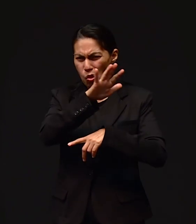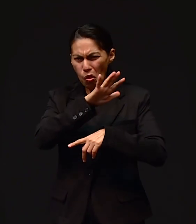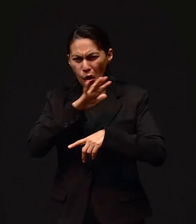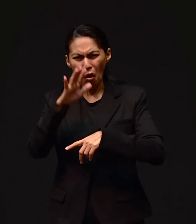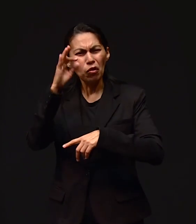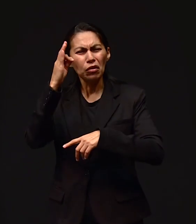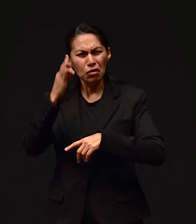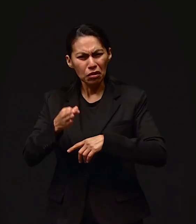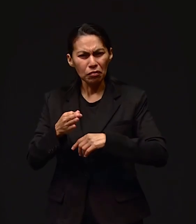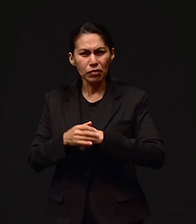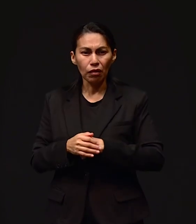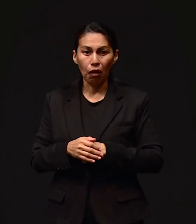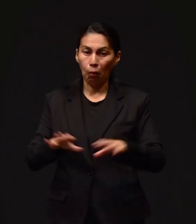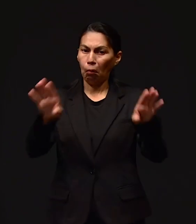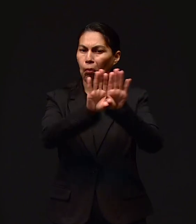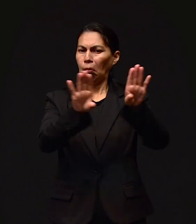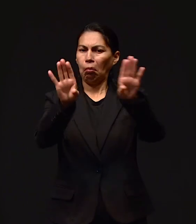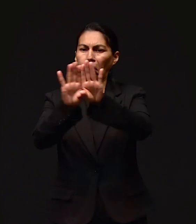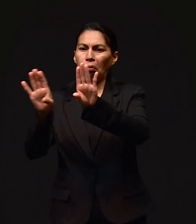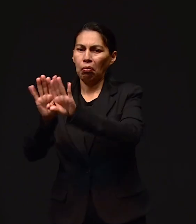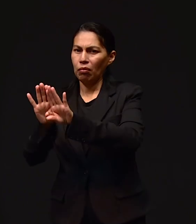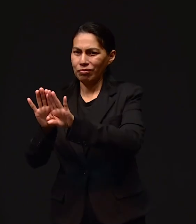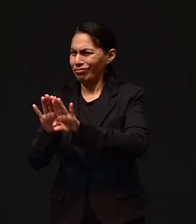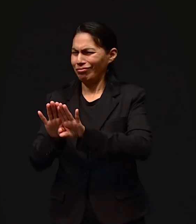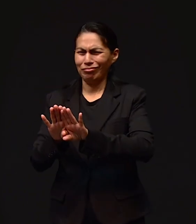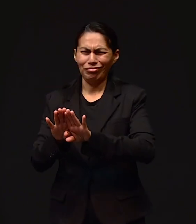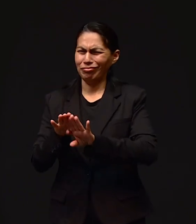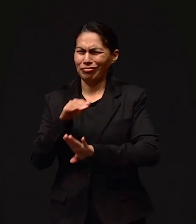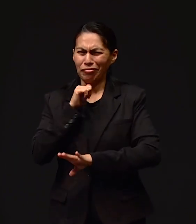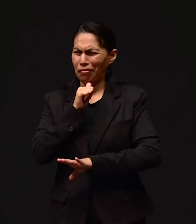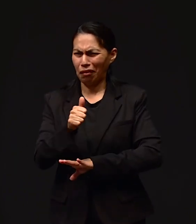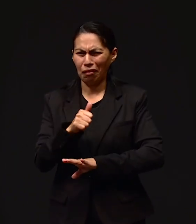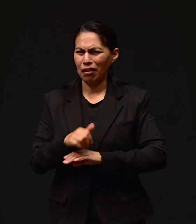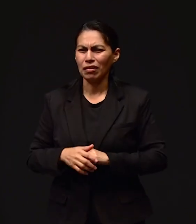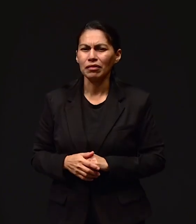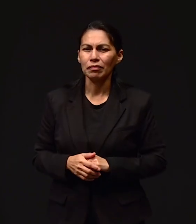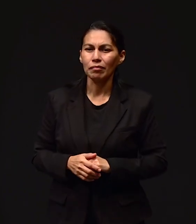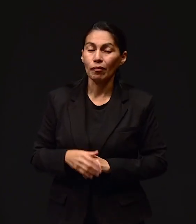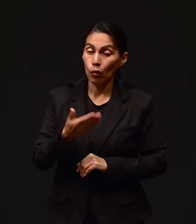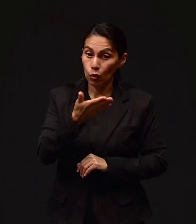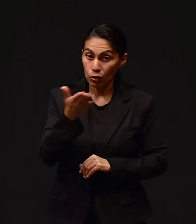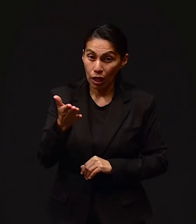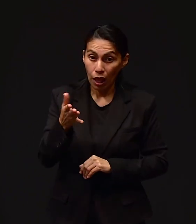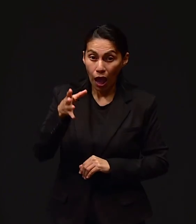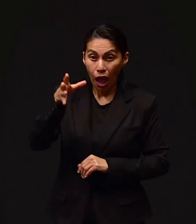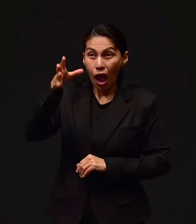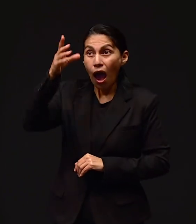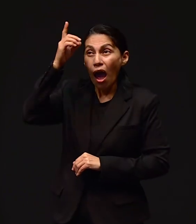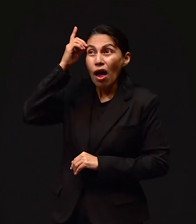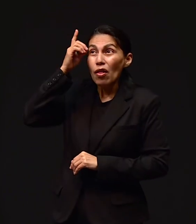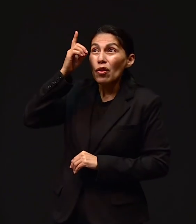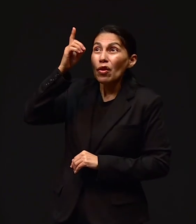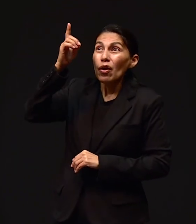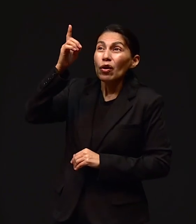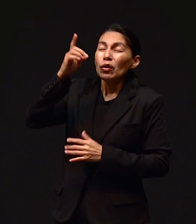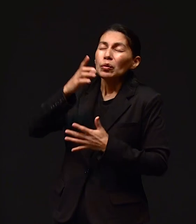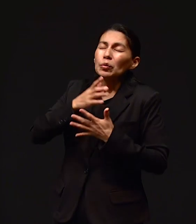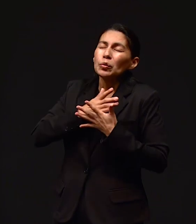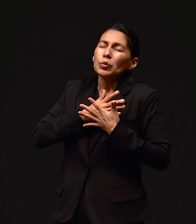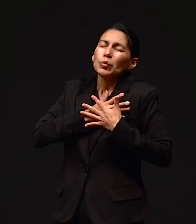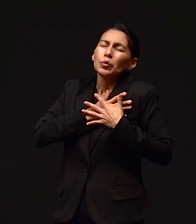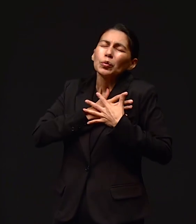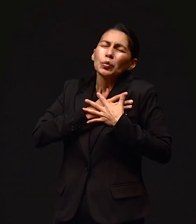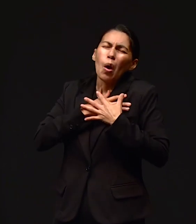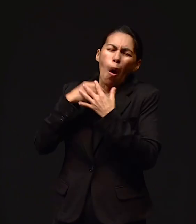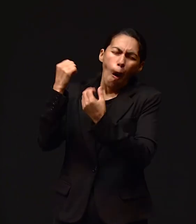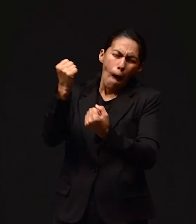recibe a todos. No se le cierren las puertas a nadie. Allí usted va a aprender a amar a ese Dios